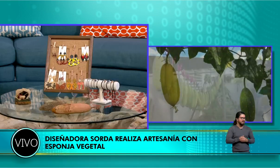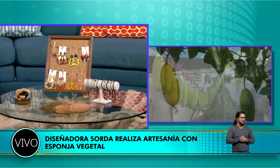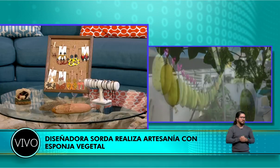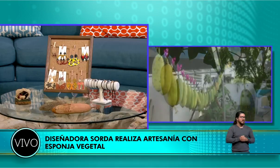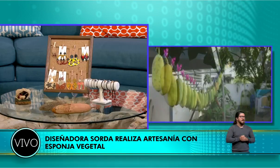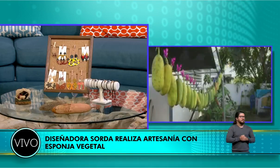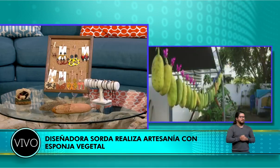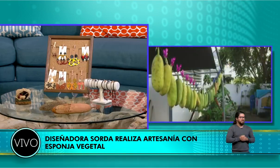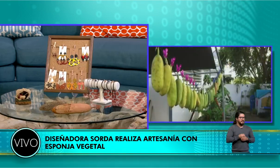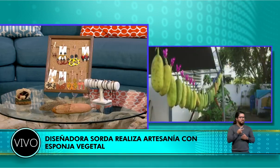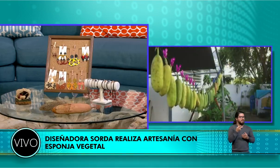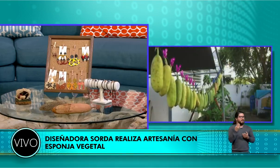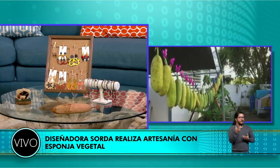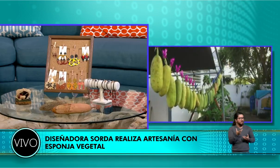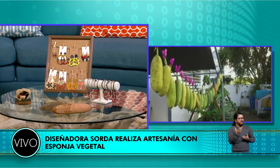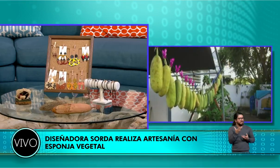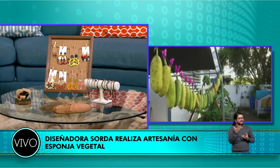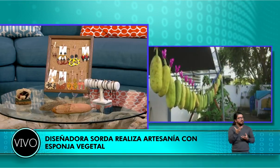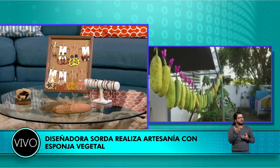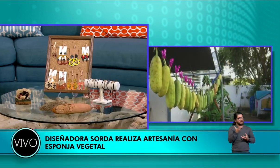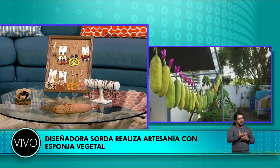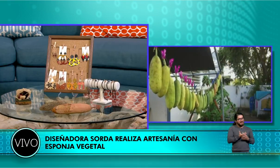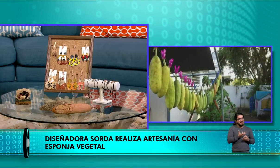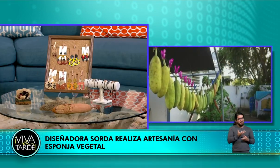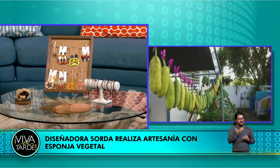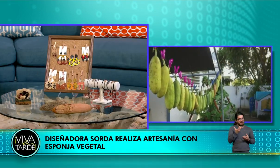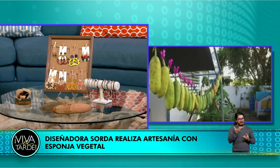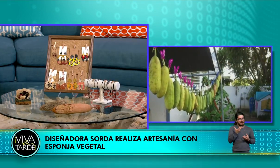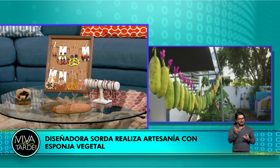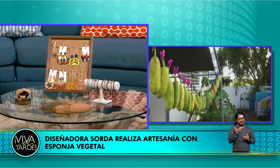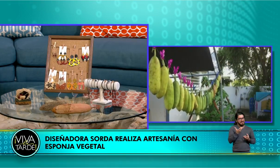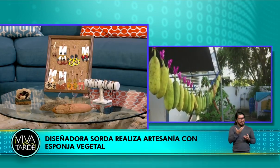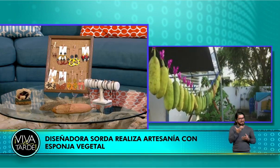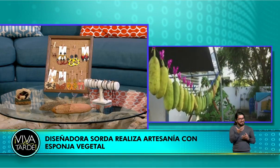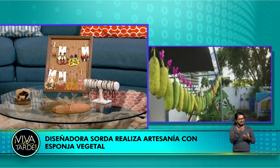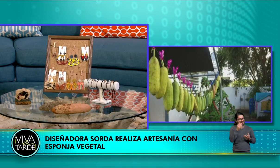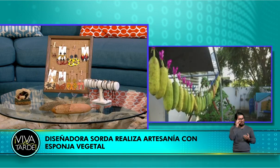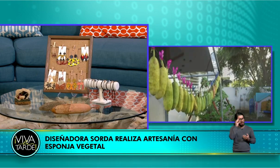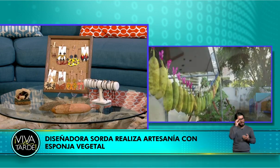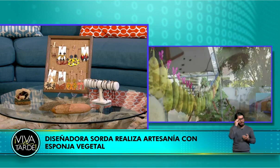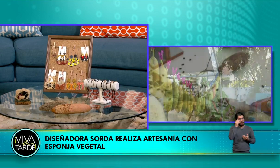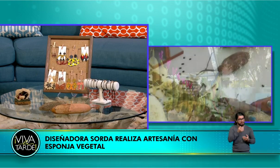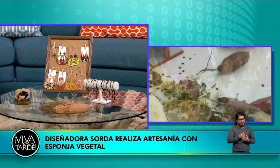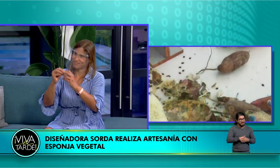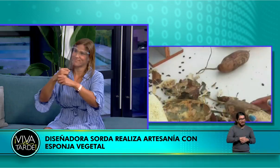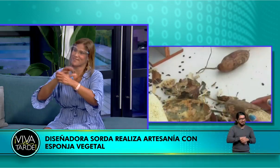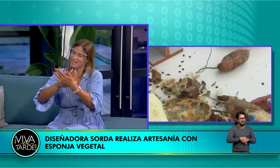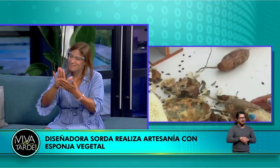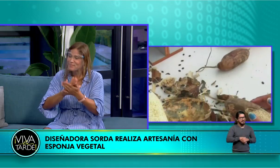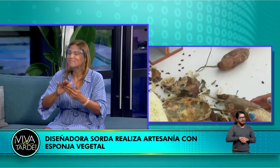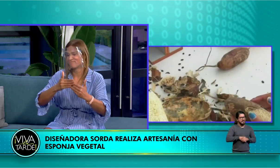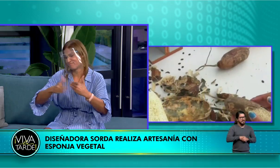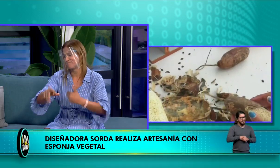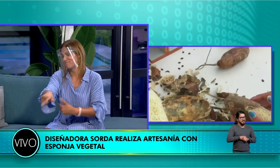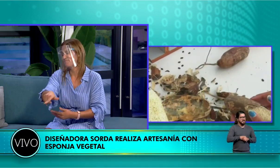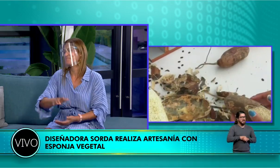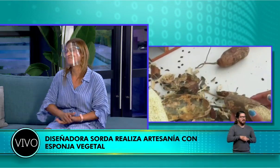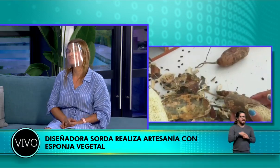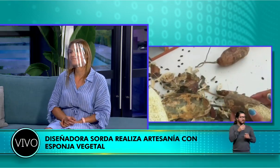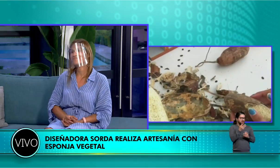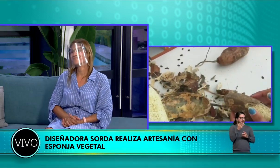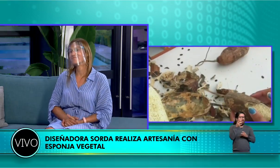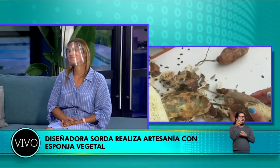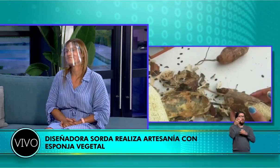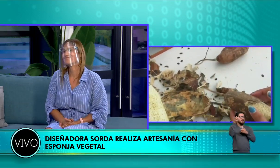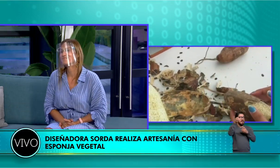siembra. También, pues por ejemplo, que tiene unas flores amarillas y a veces ha sido complicado encontrarlas. y